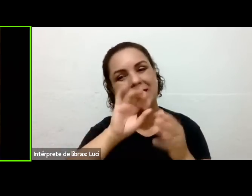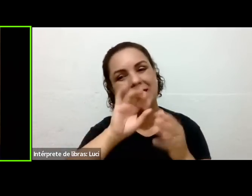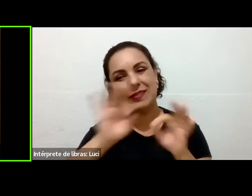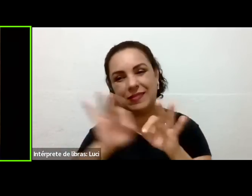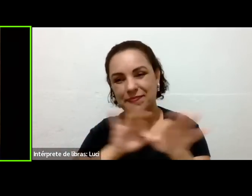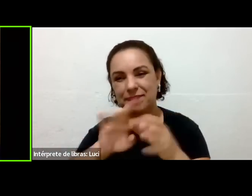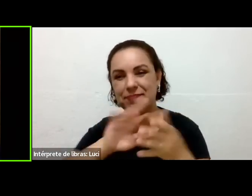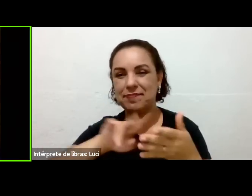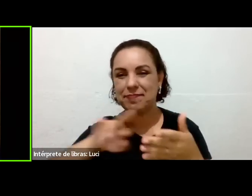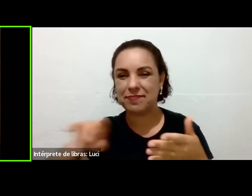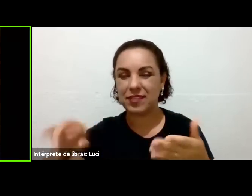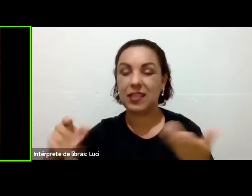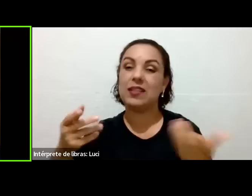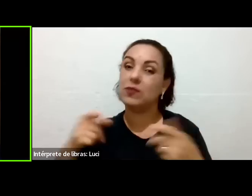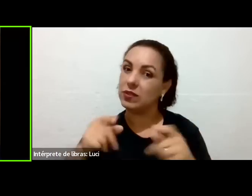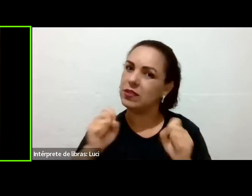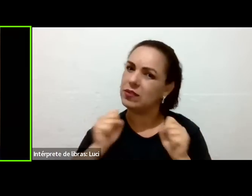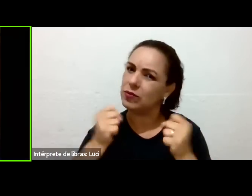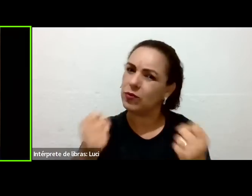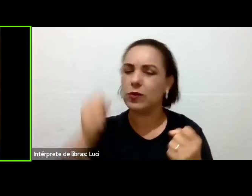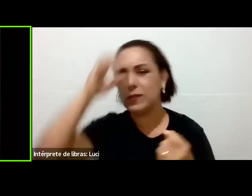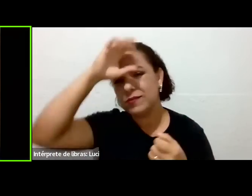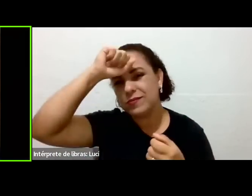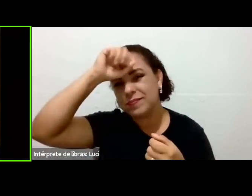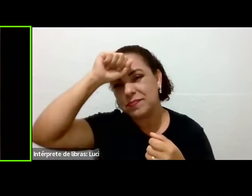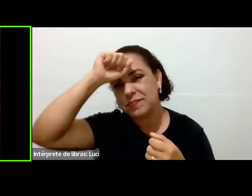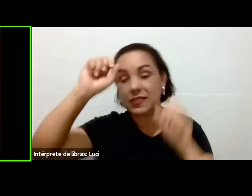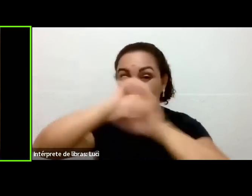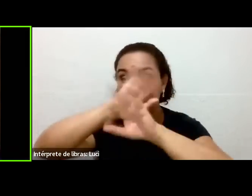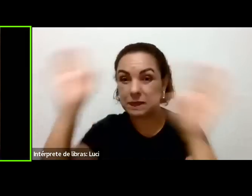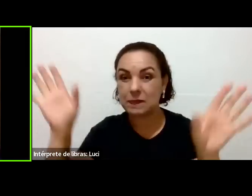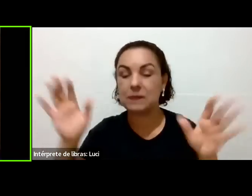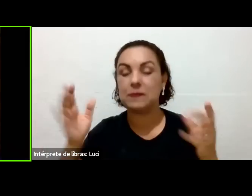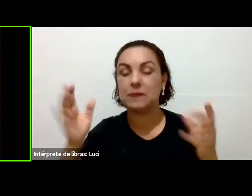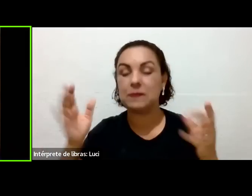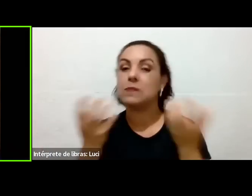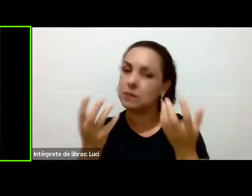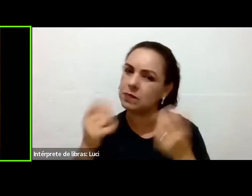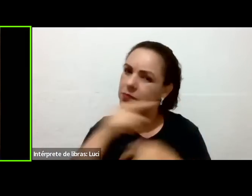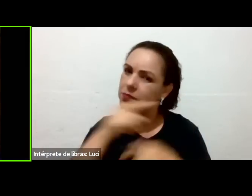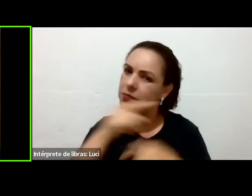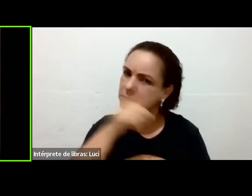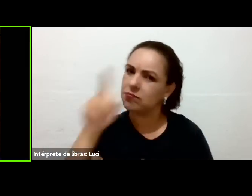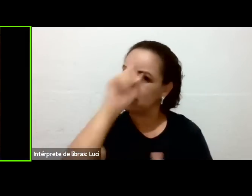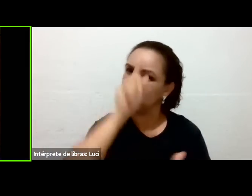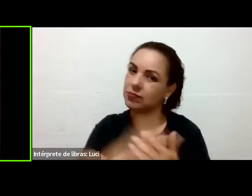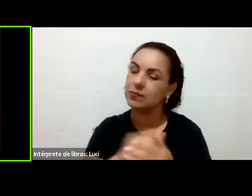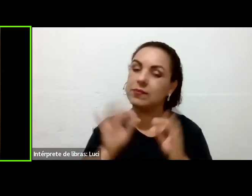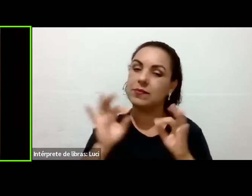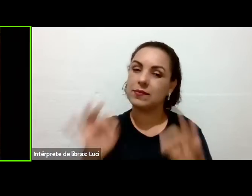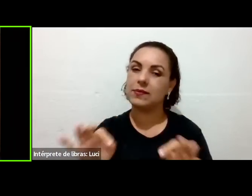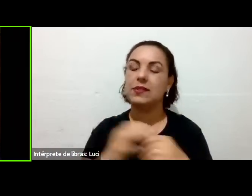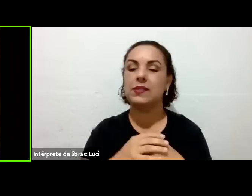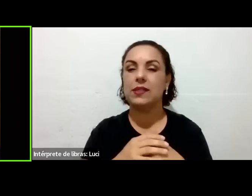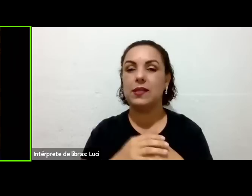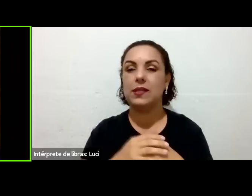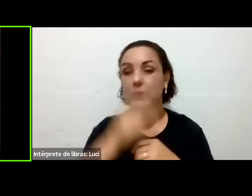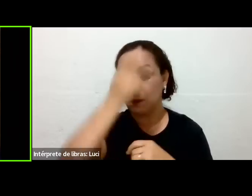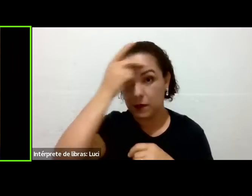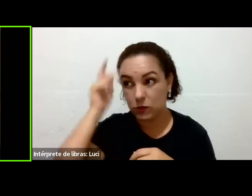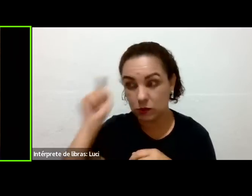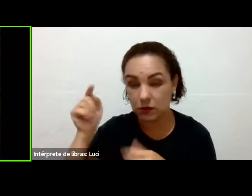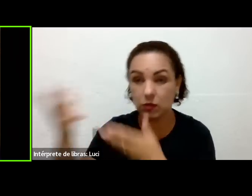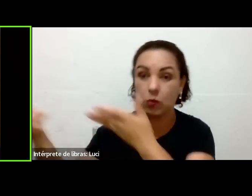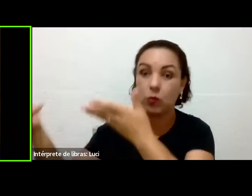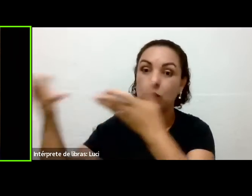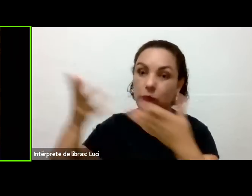procurando conhecimento. Espero ter dado a você o conhecimento pra você tomar uma boa decisão. Procure a pessoa que te convidou,